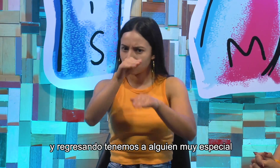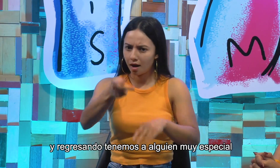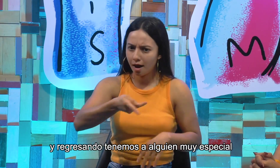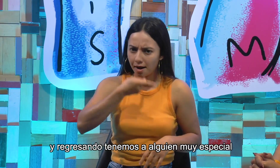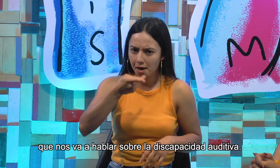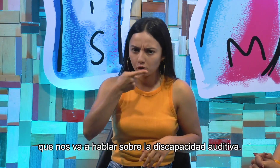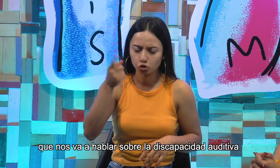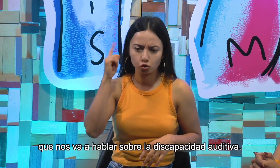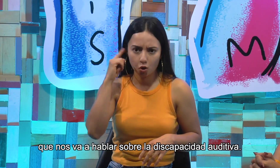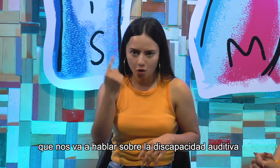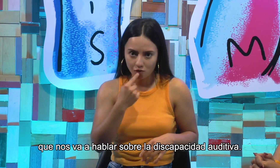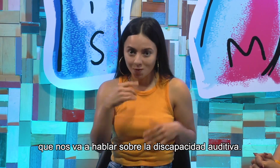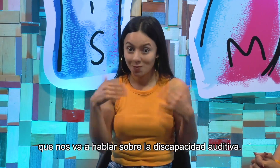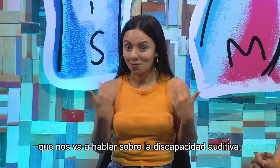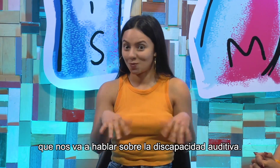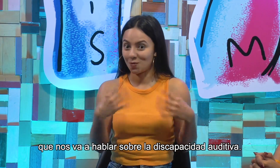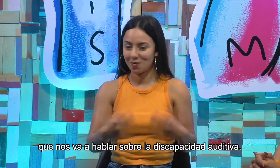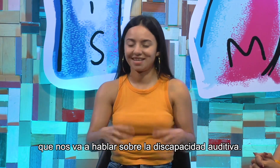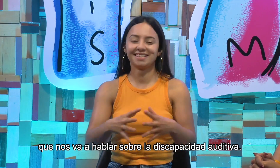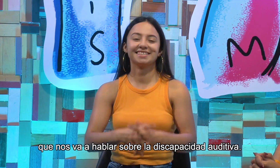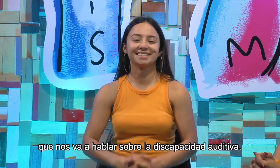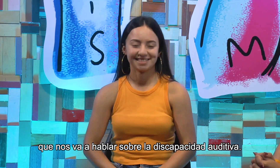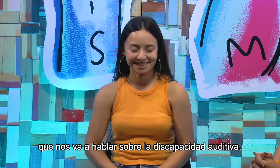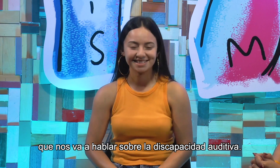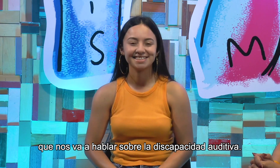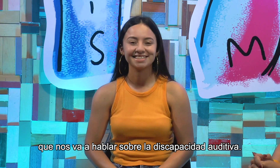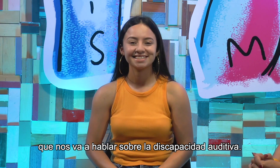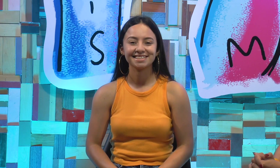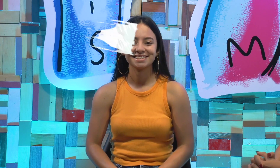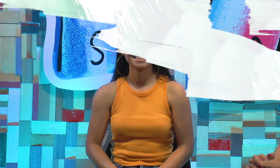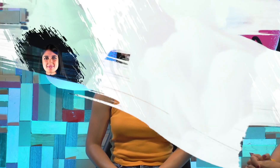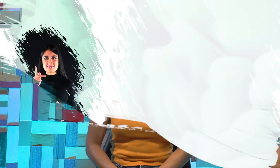a alguien muy especial que nos va a sobre la discapacidad auditiva.